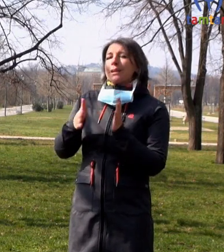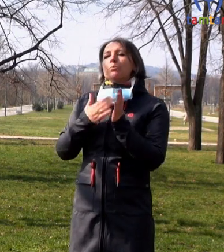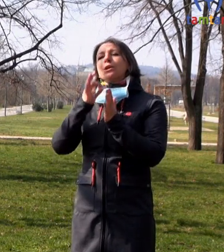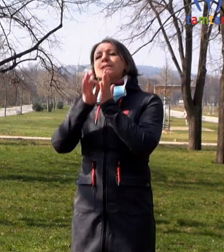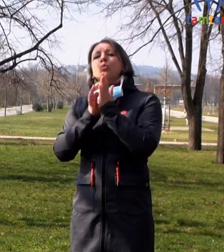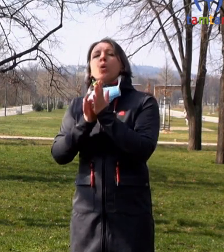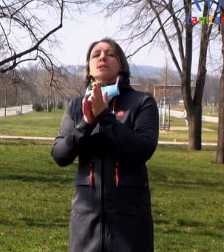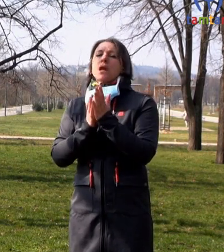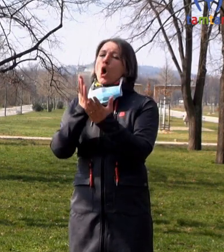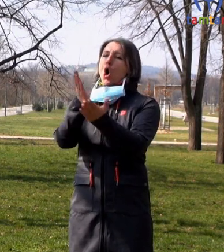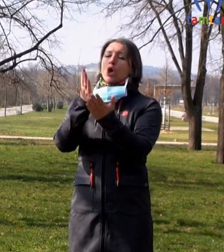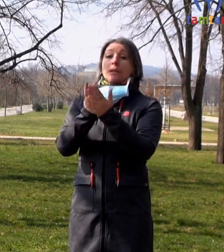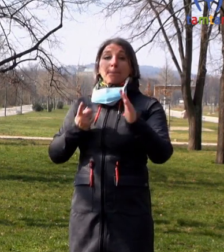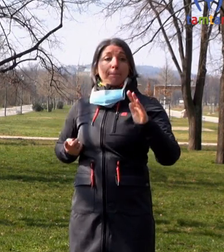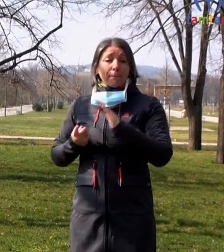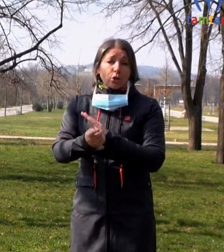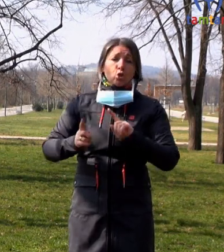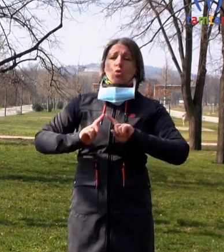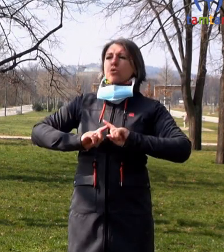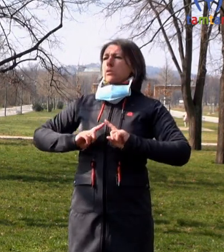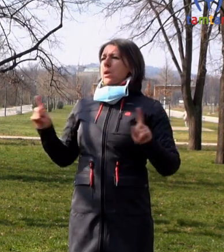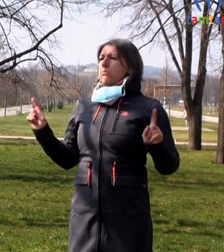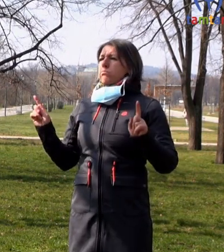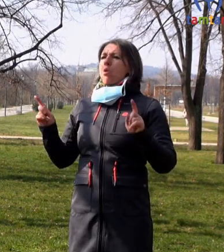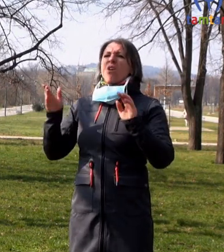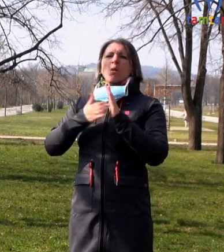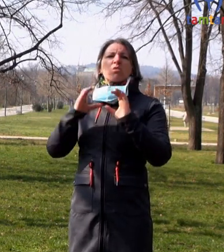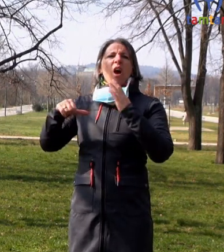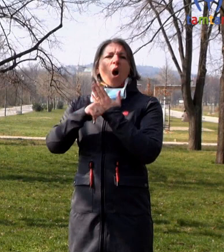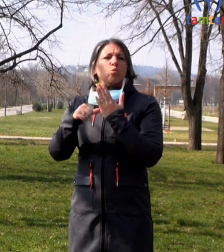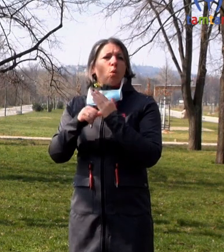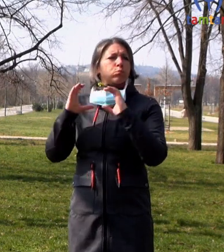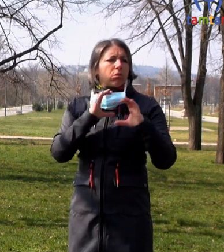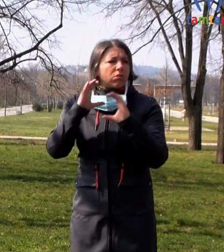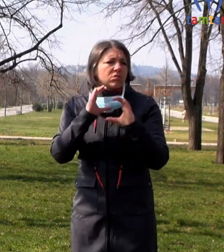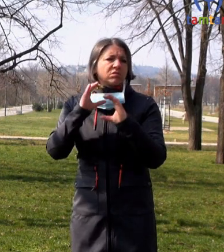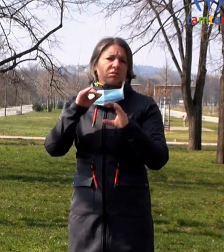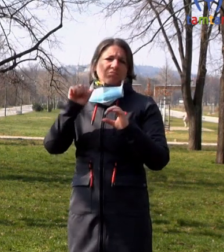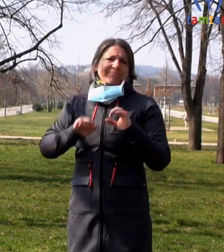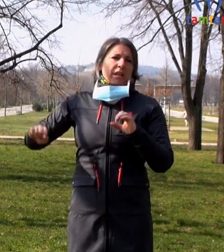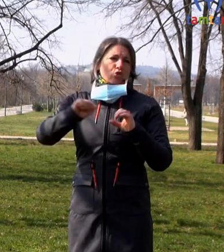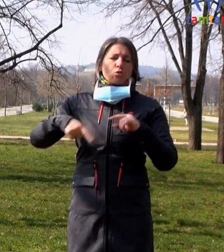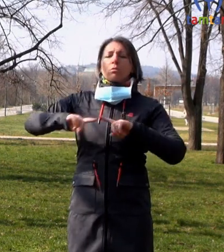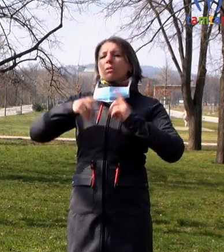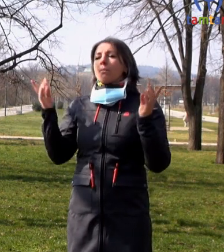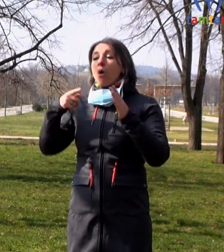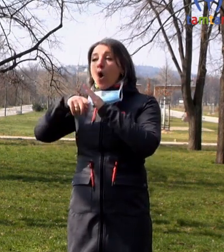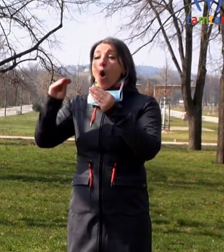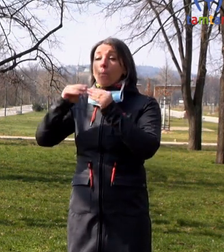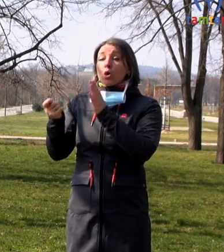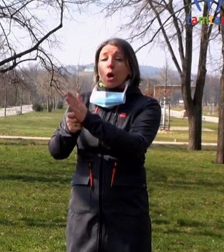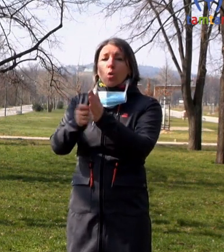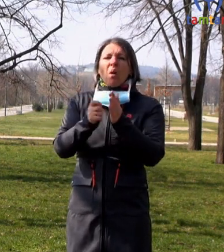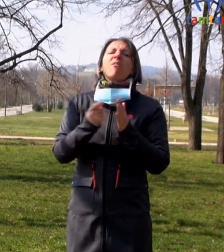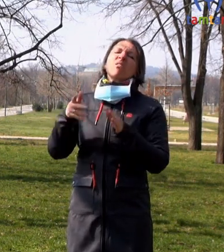jedete metrém, nebo jste v městské dopravě, nebo situací, když jdete nakoupit. Nemusí